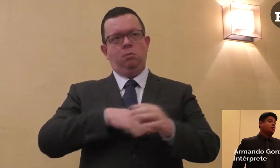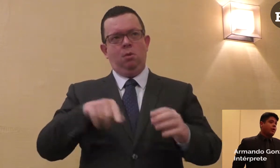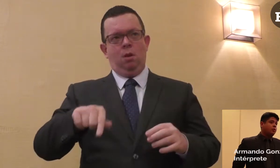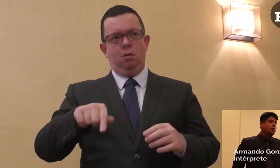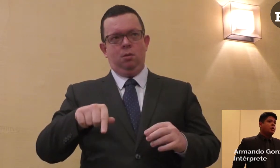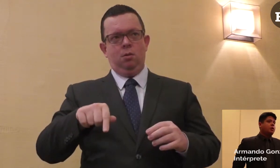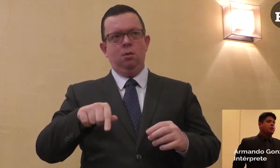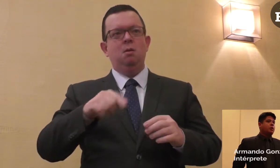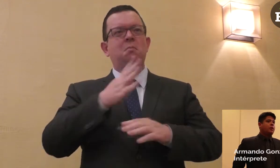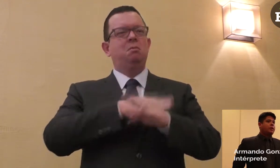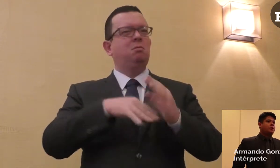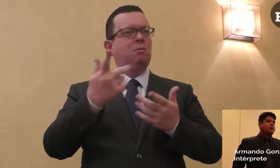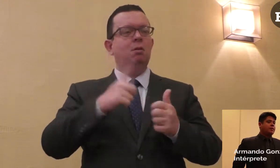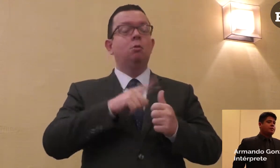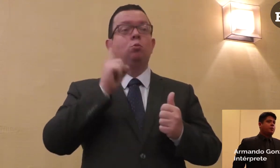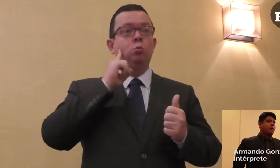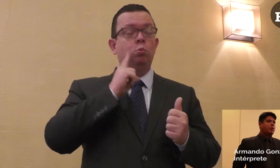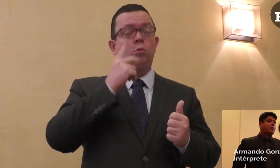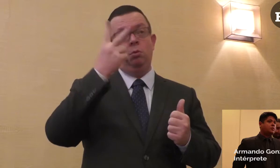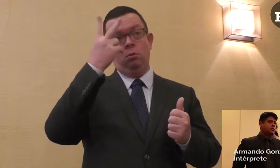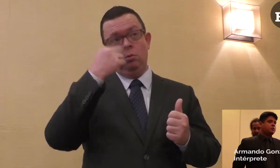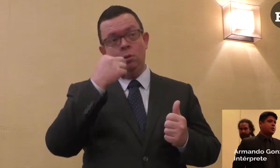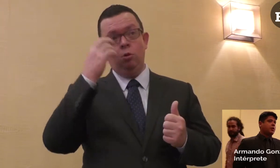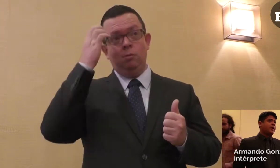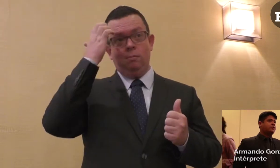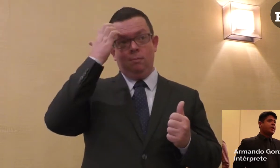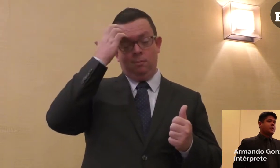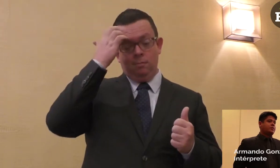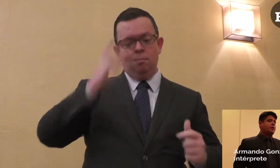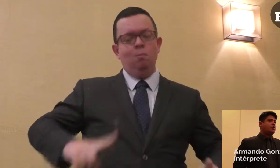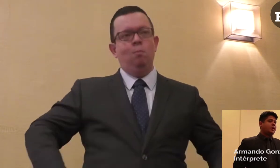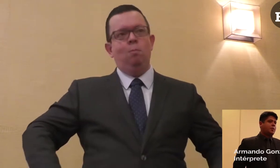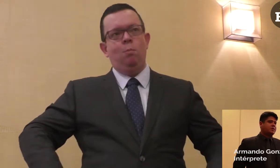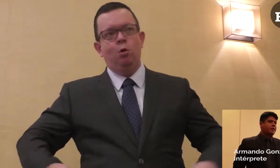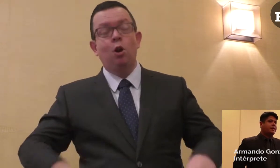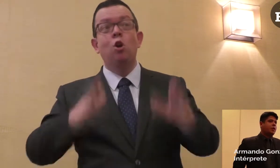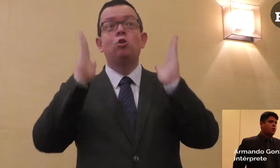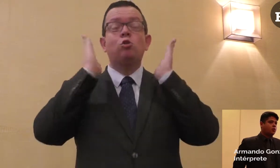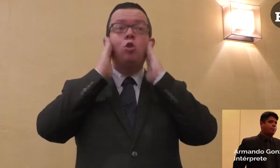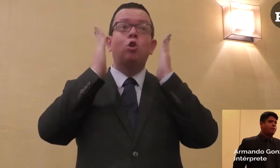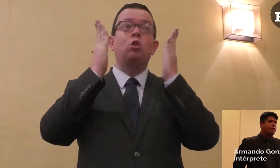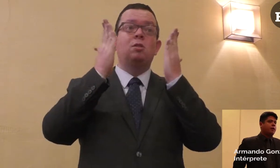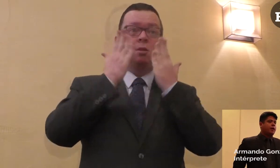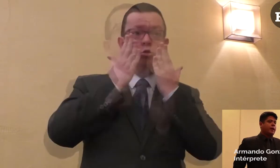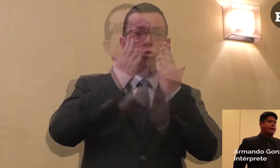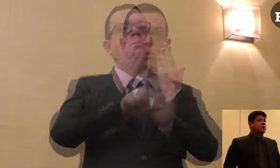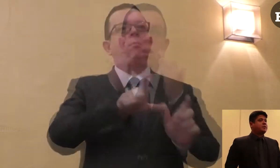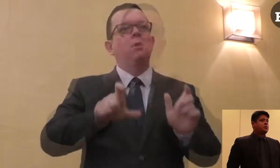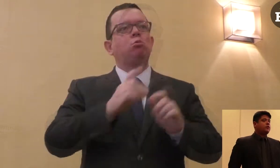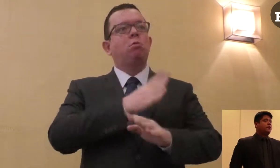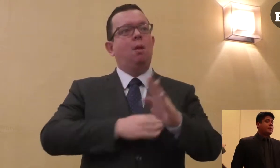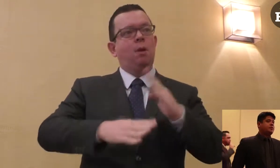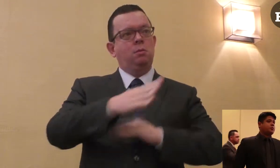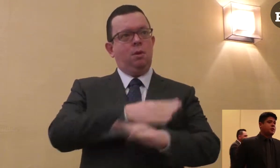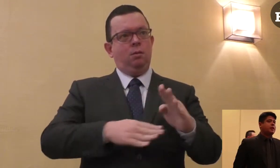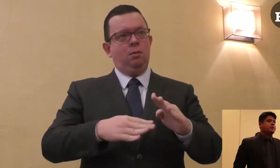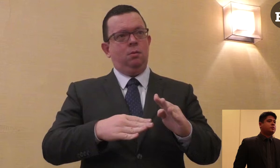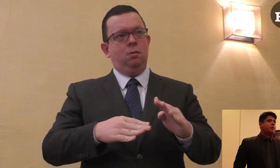monitoreo de los derechos establecidos por la Convención sobre los Derechos de las Personas con Discapacidad de la ONU. Estamos haciendo un informe